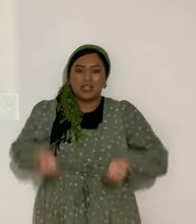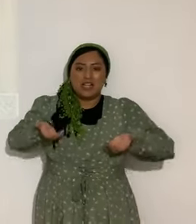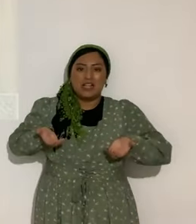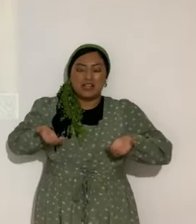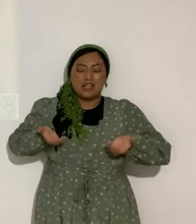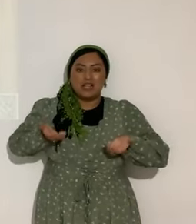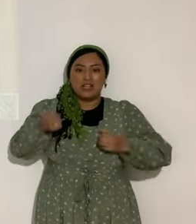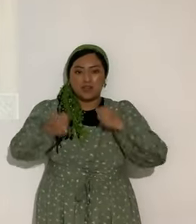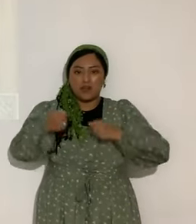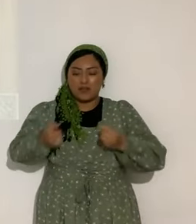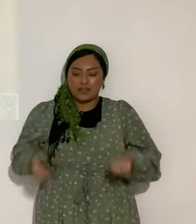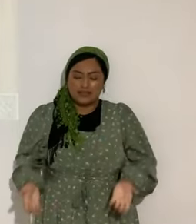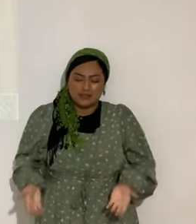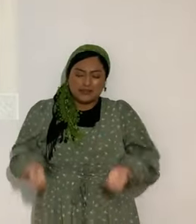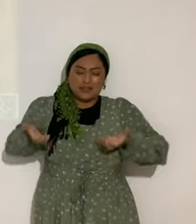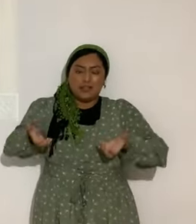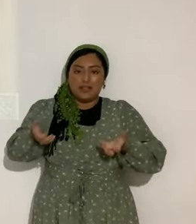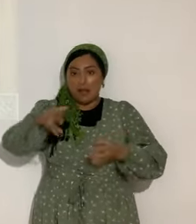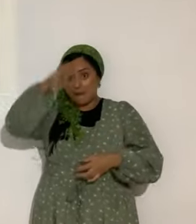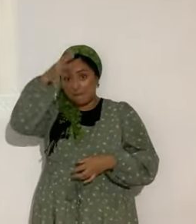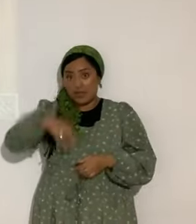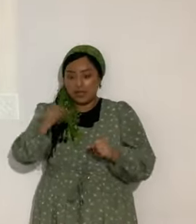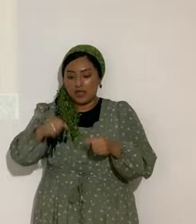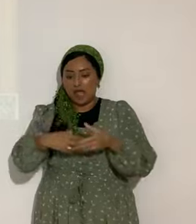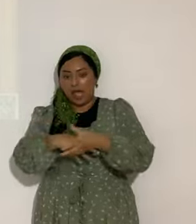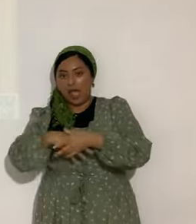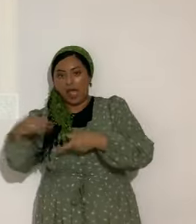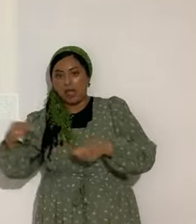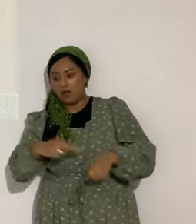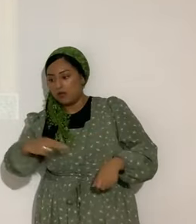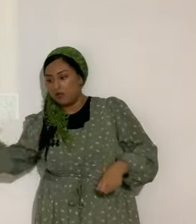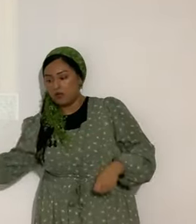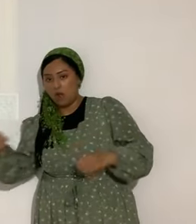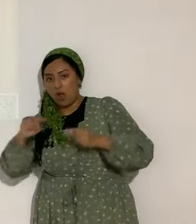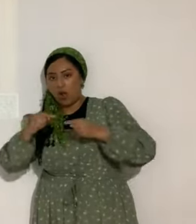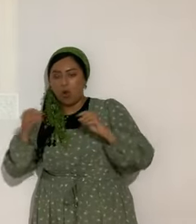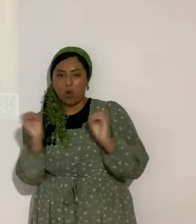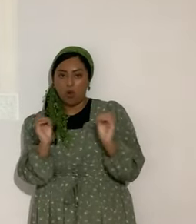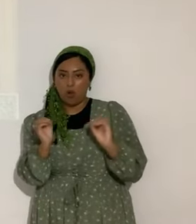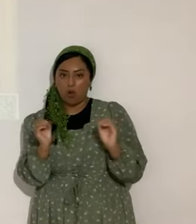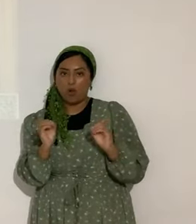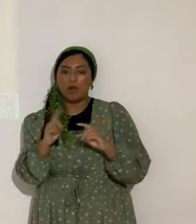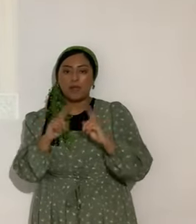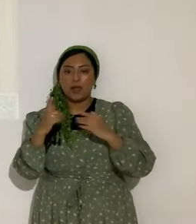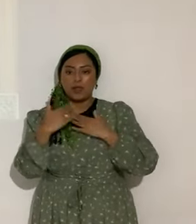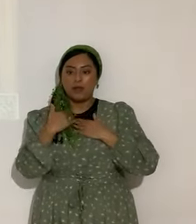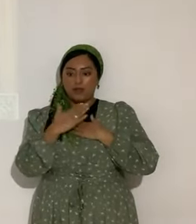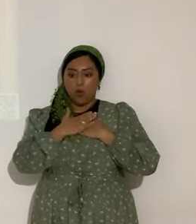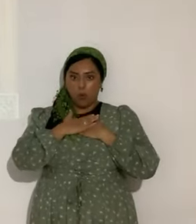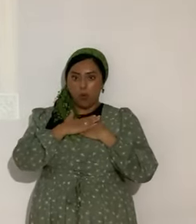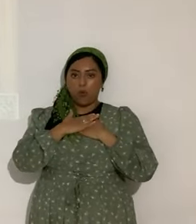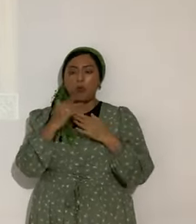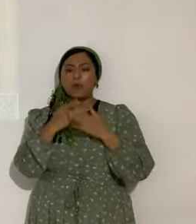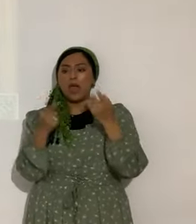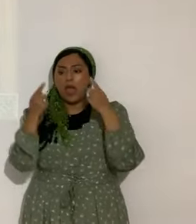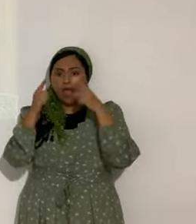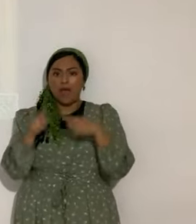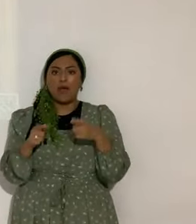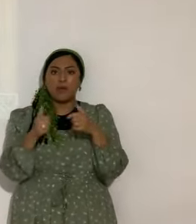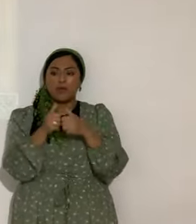Levantó algo el carro. Y su esposo pudo salir. No se lastimó. Pero si tenía la presión. ¿Qué es lo que sucedió con esa persona?